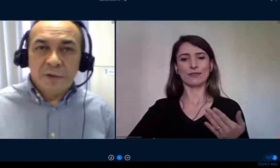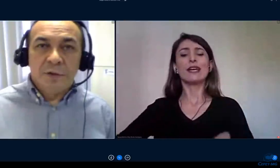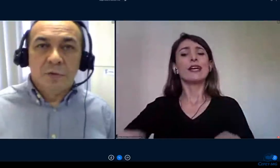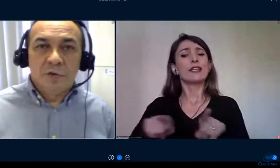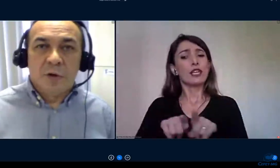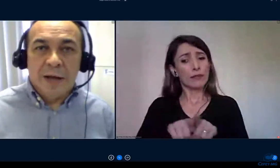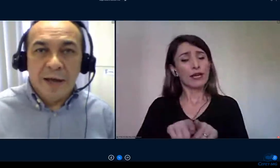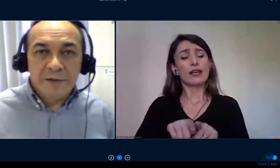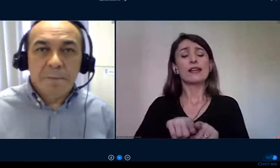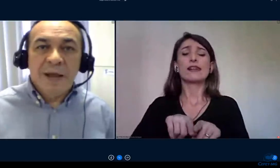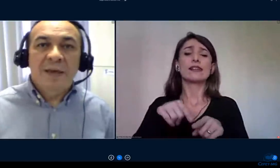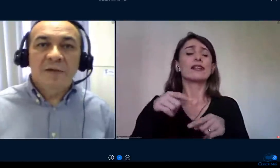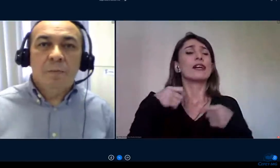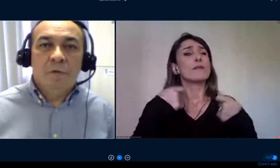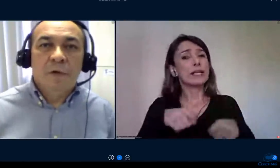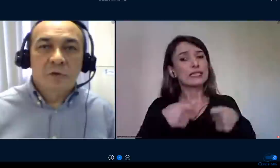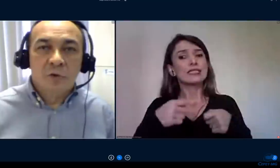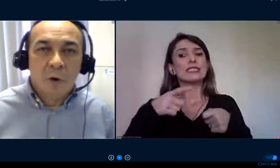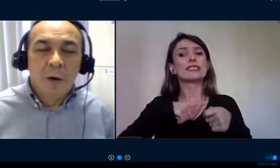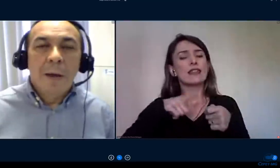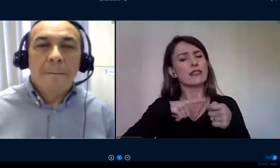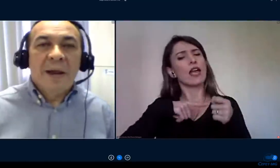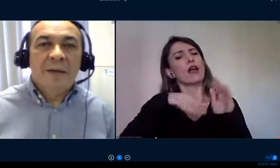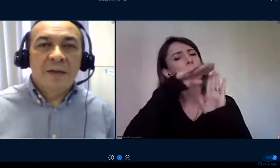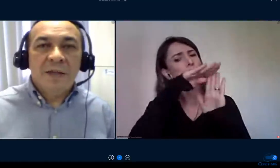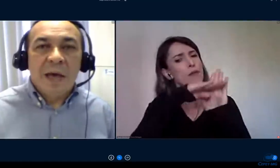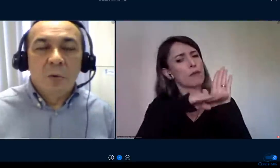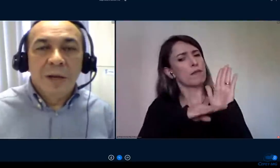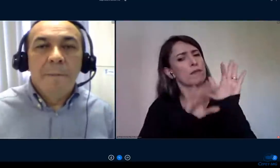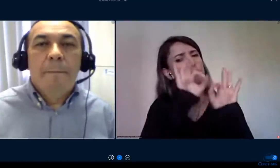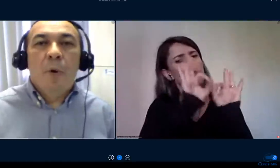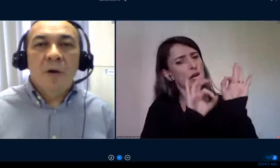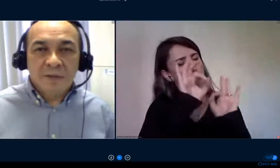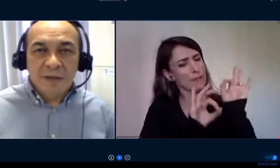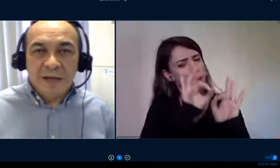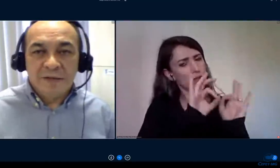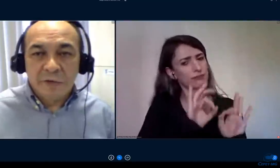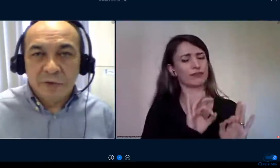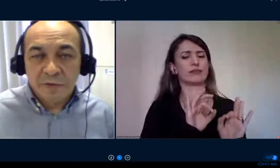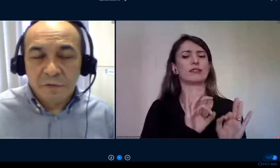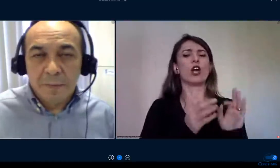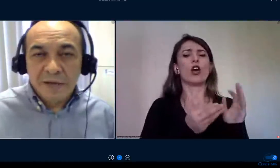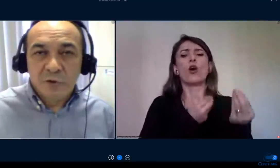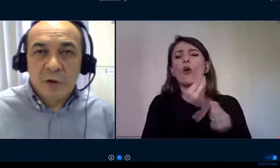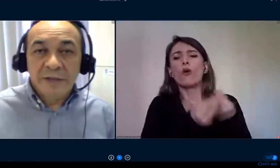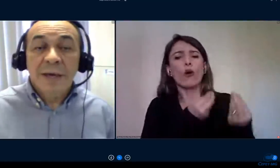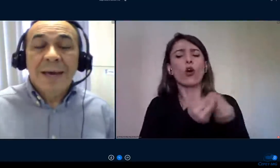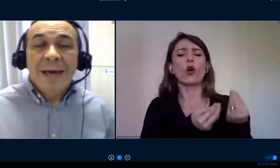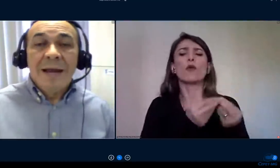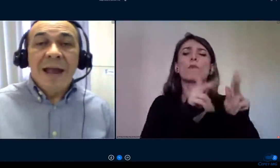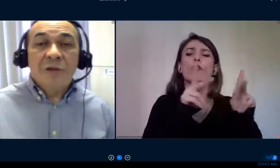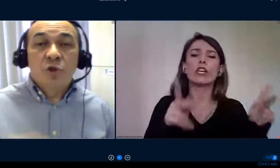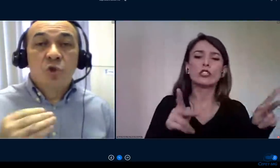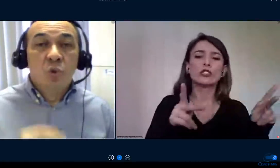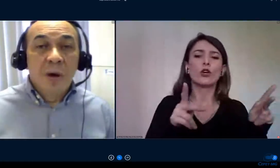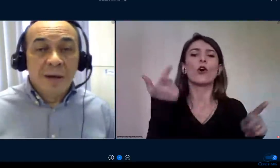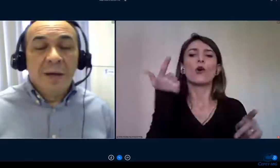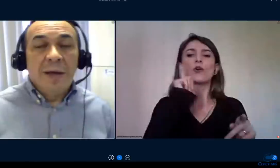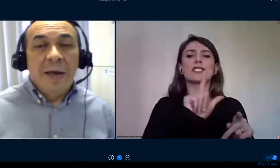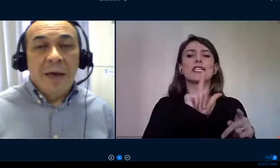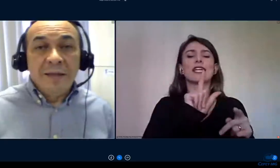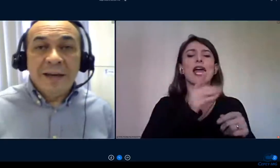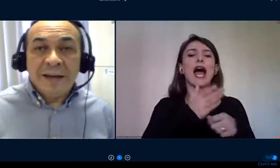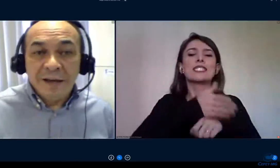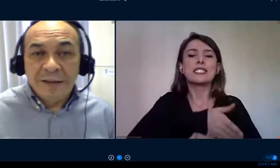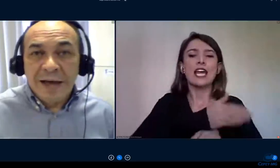condições institucionais para que esse professor, para que esse aluno, ele possa ter acesso às informações na sua